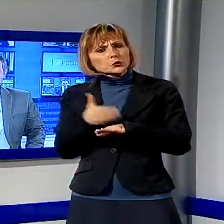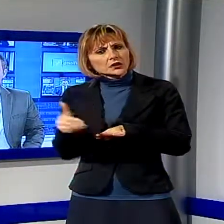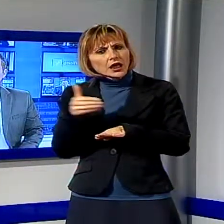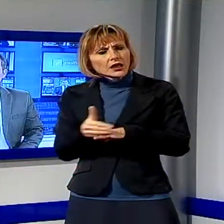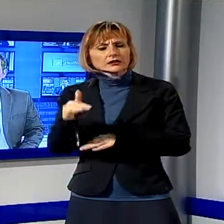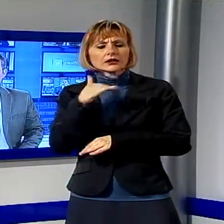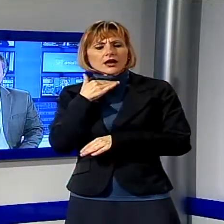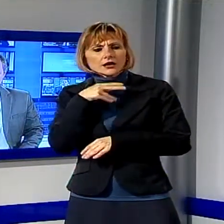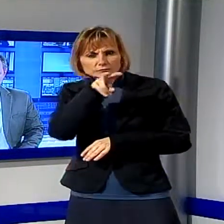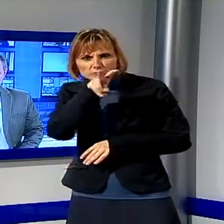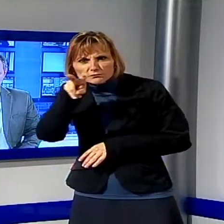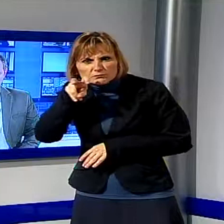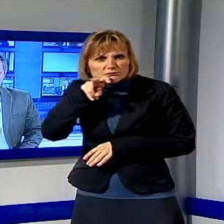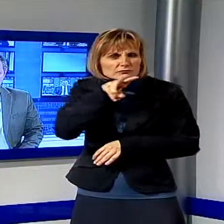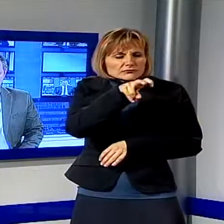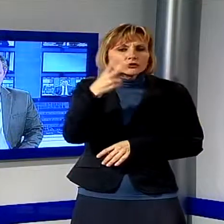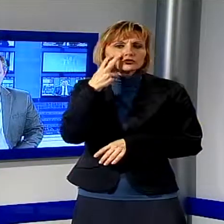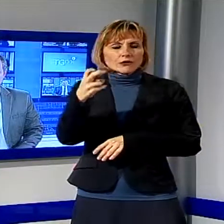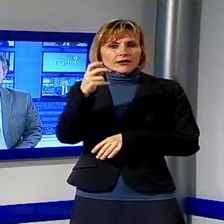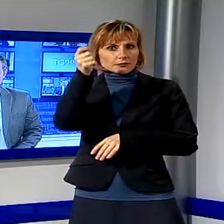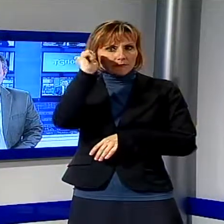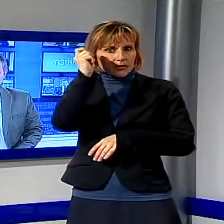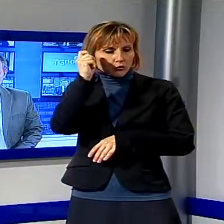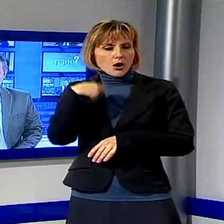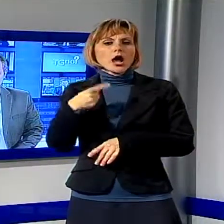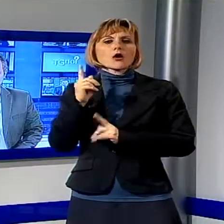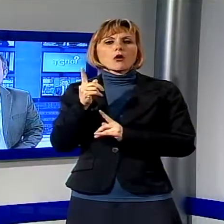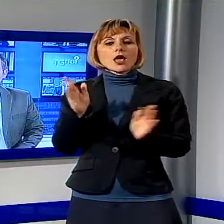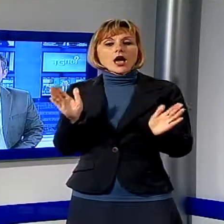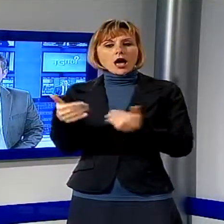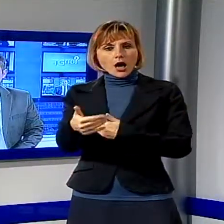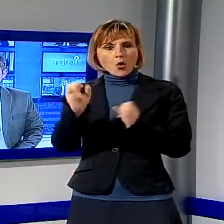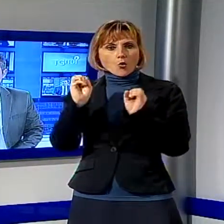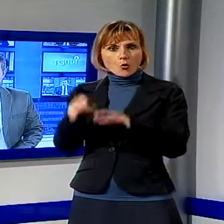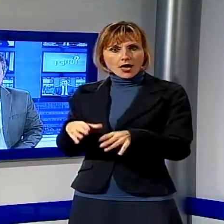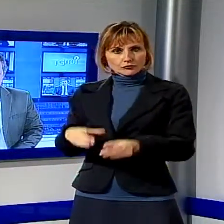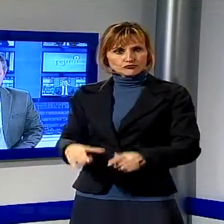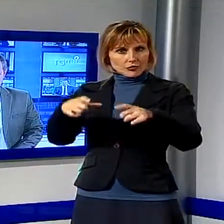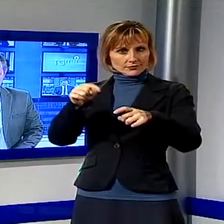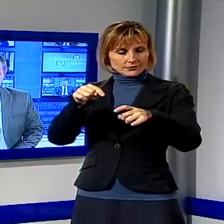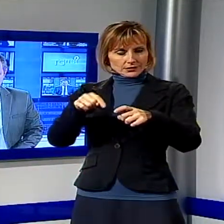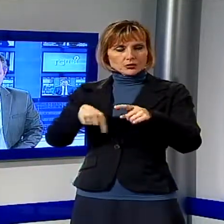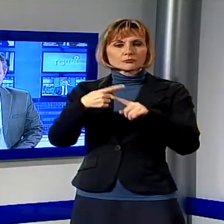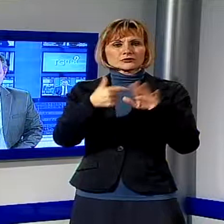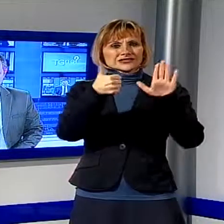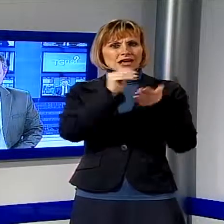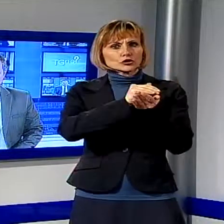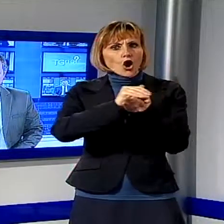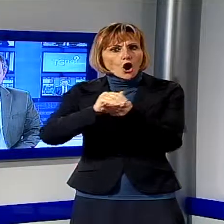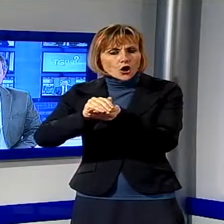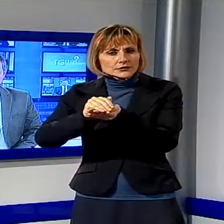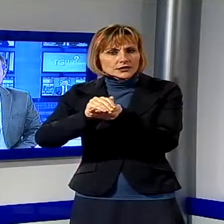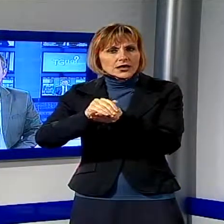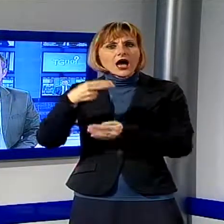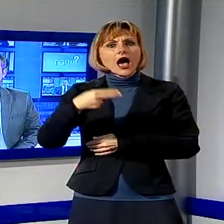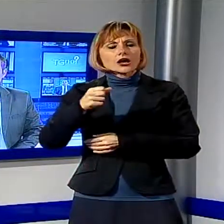fiutato un'altra dose di marijuana nei pressi del cestino di un'aula e sei dosi di hashish in giardino